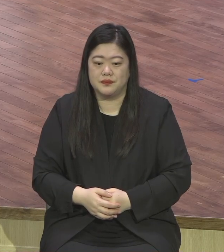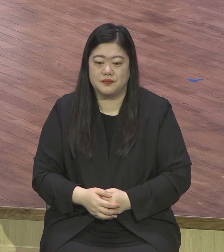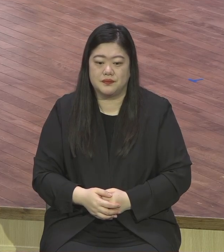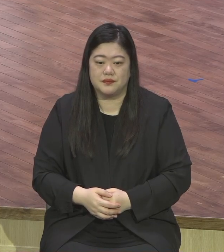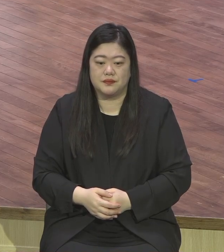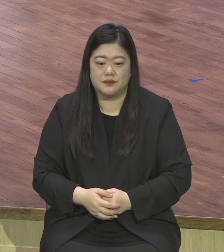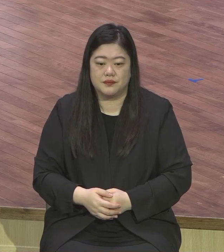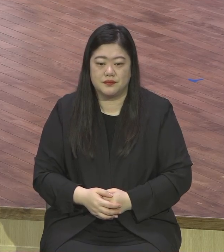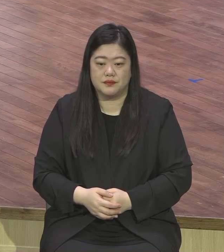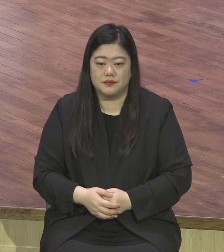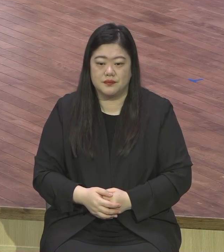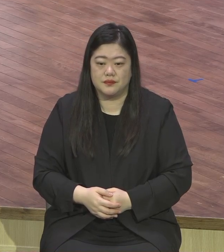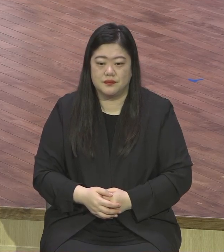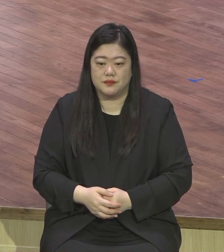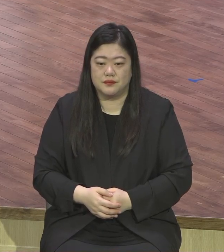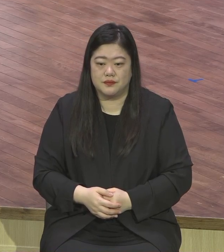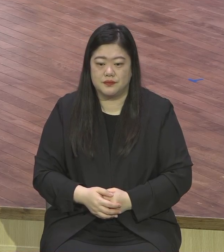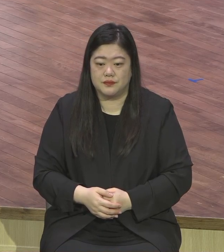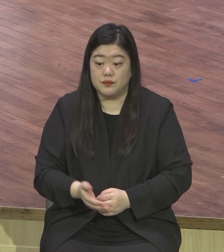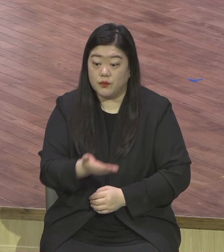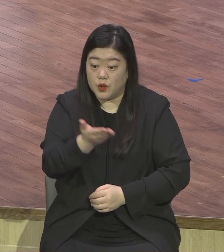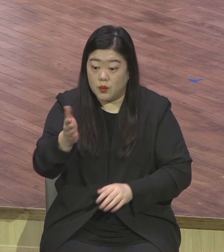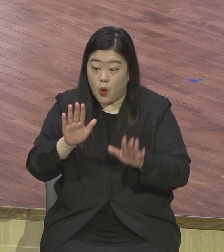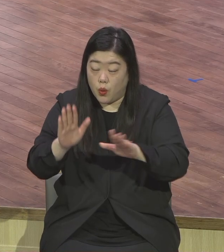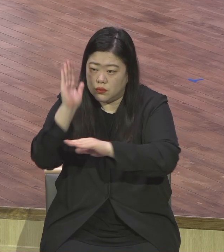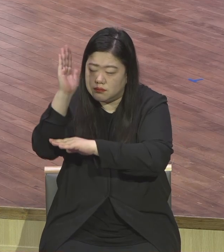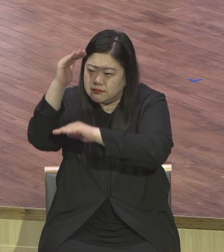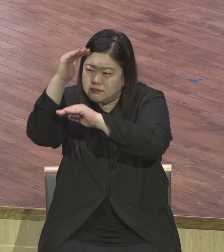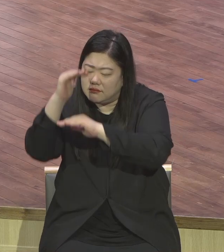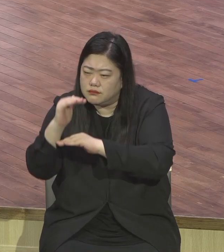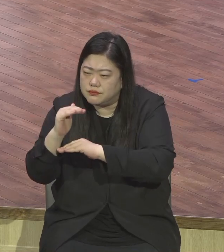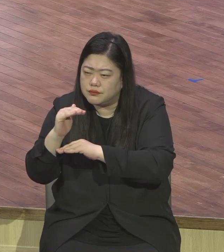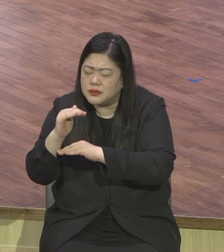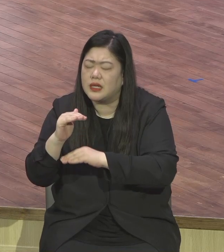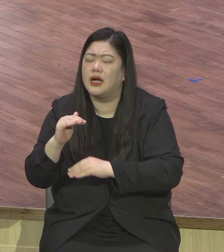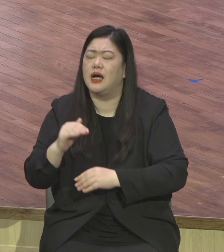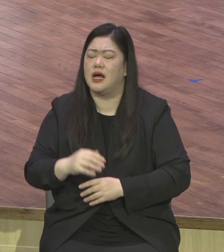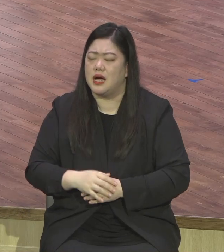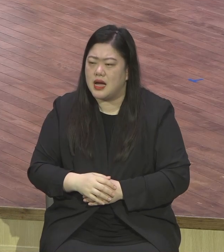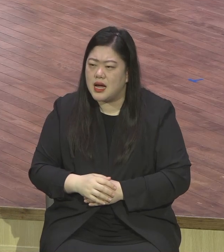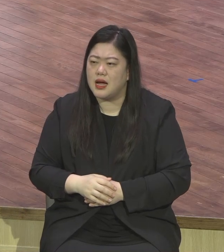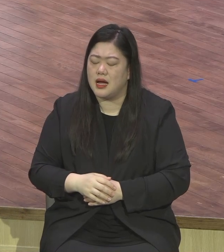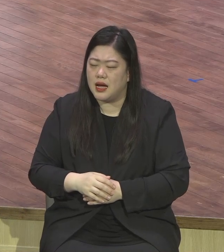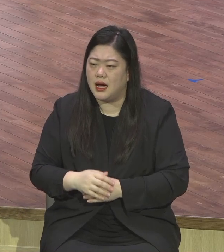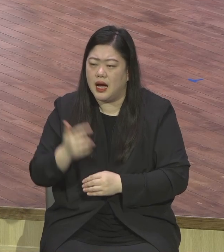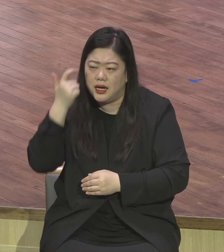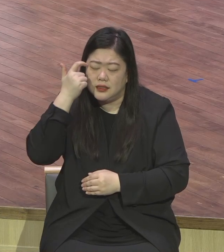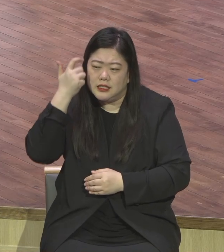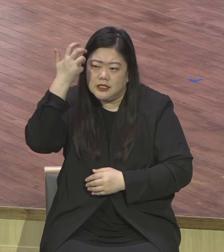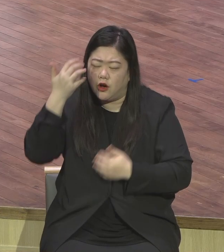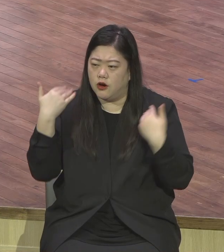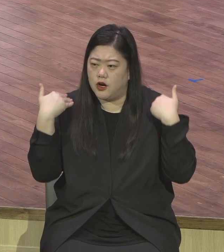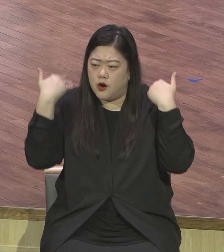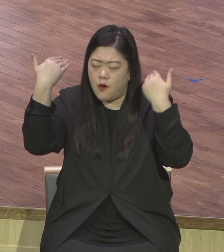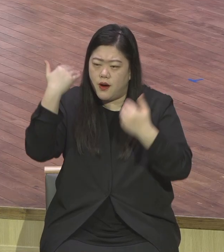영계 모든 성도들은 오늘 말씀을 통해서 영적 성장을 위한